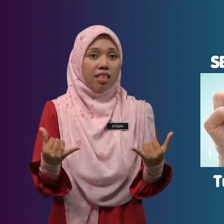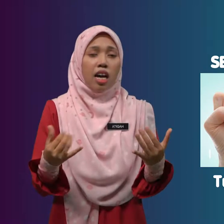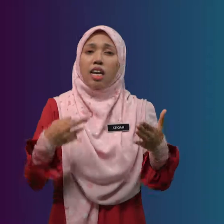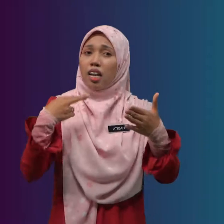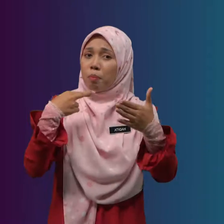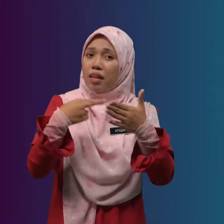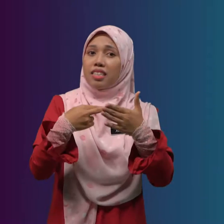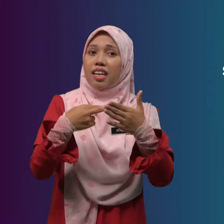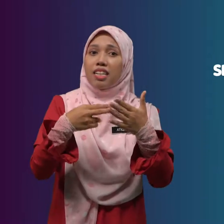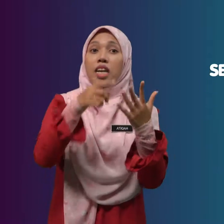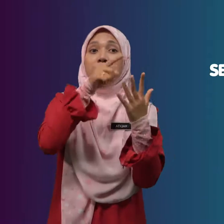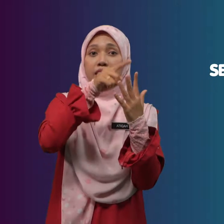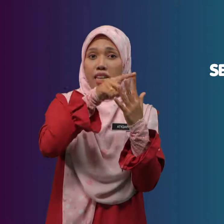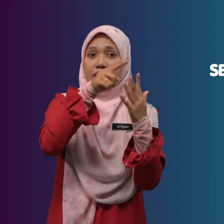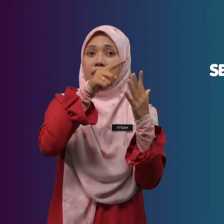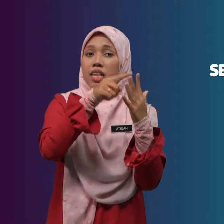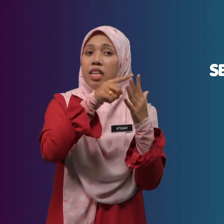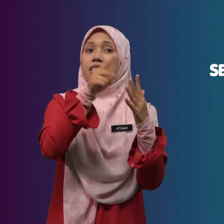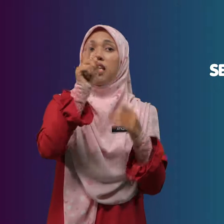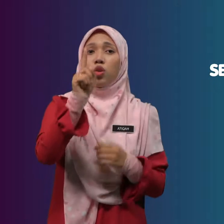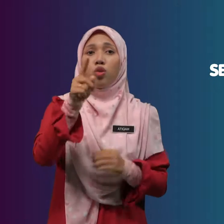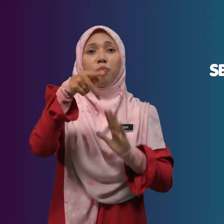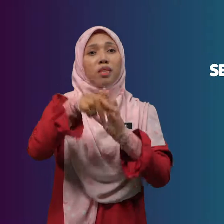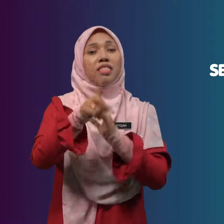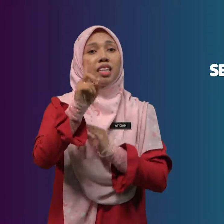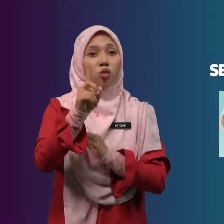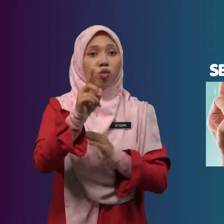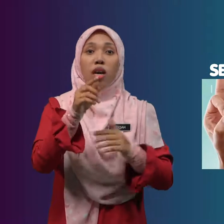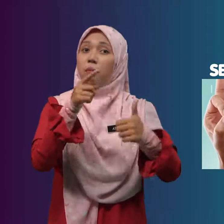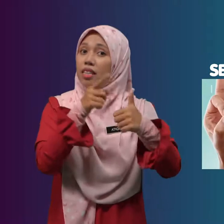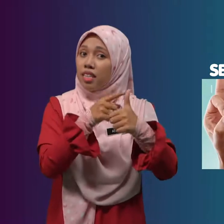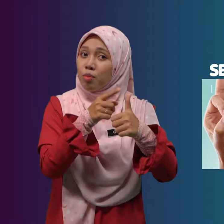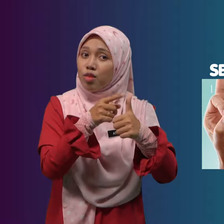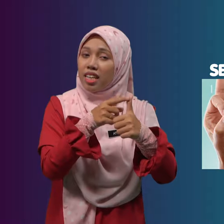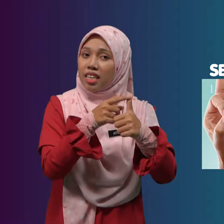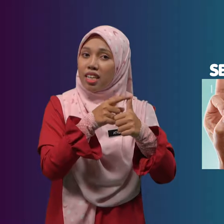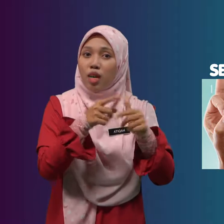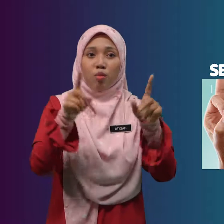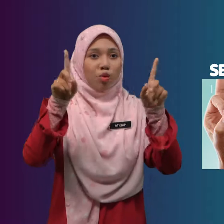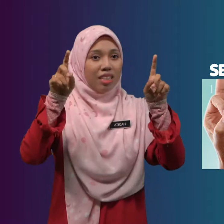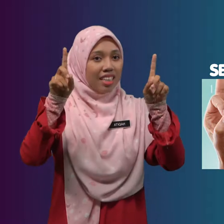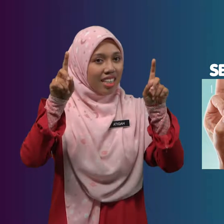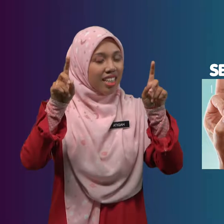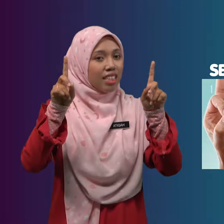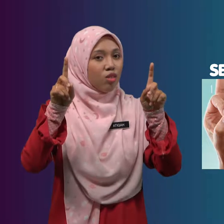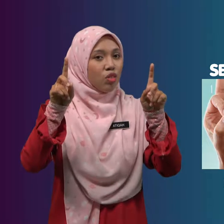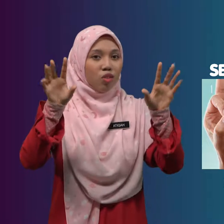rapatkan jari satu per satu pada ibu jari. Mula dengan jari telunjuk.